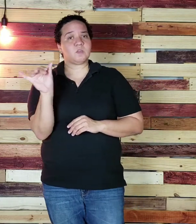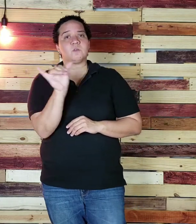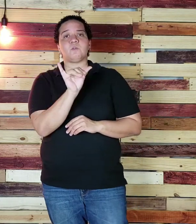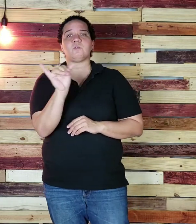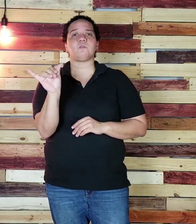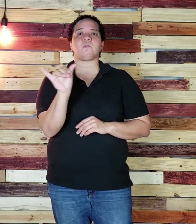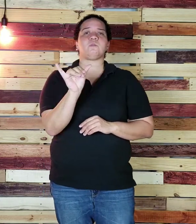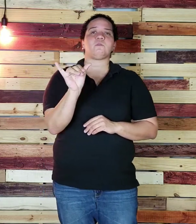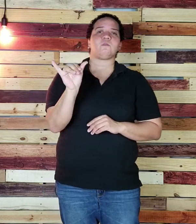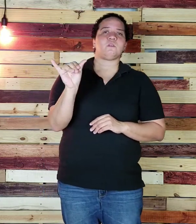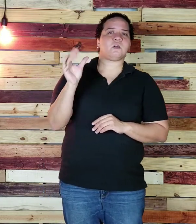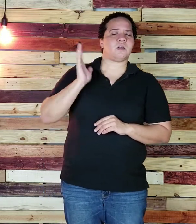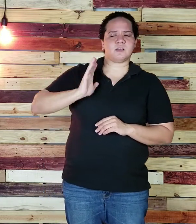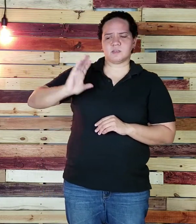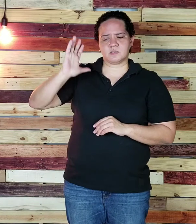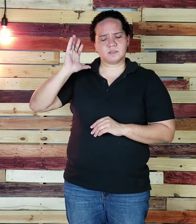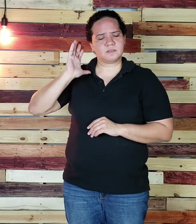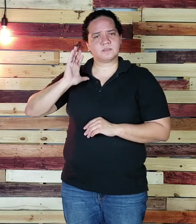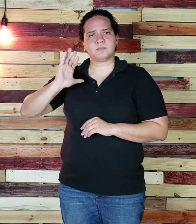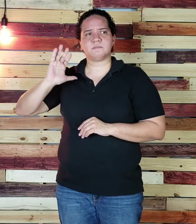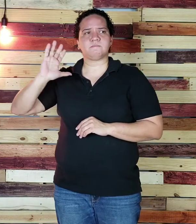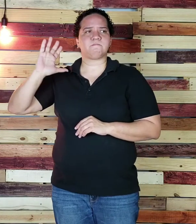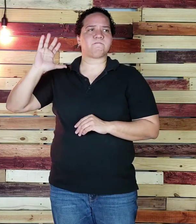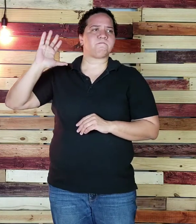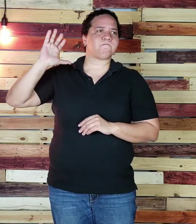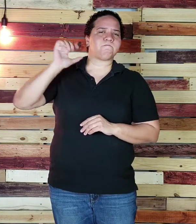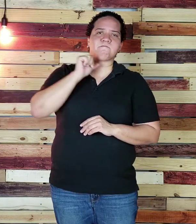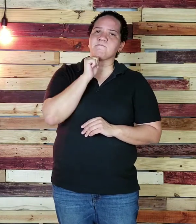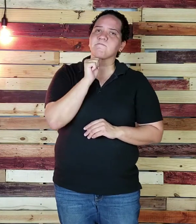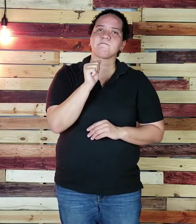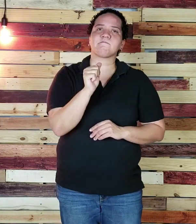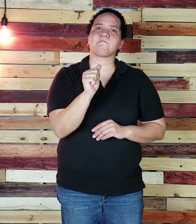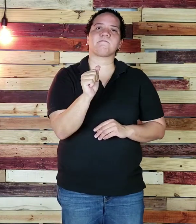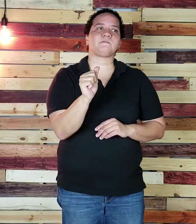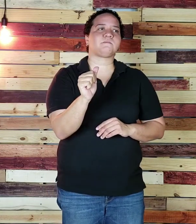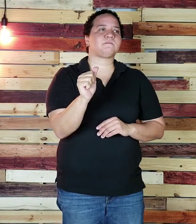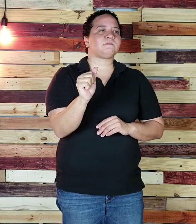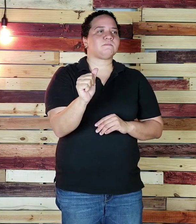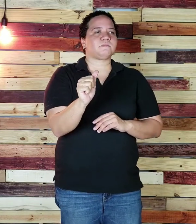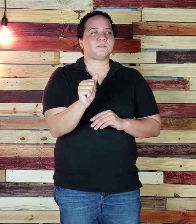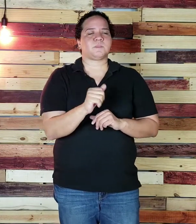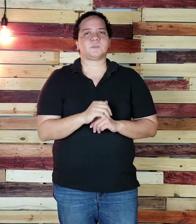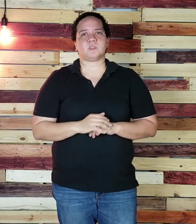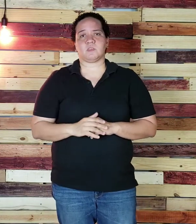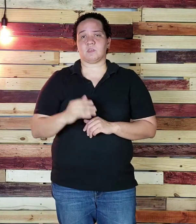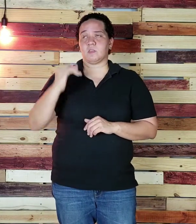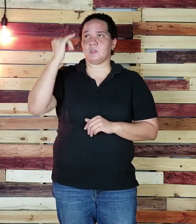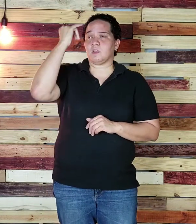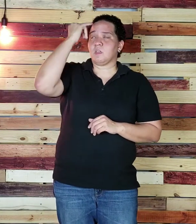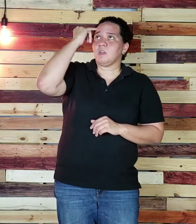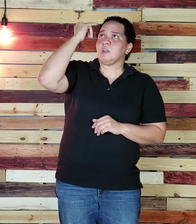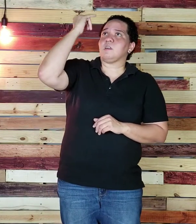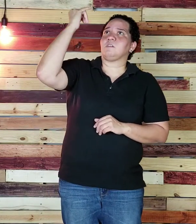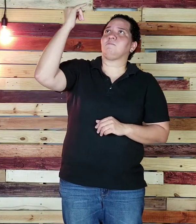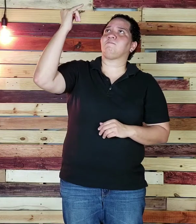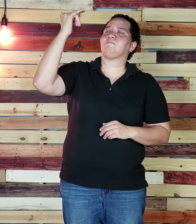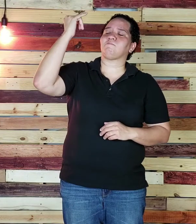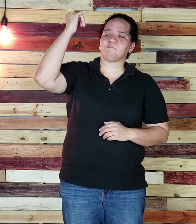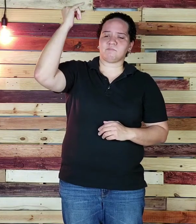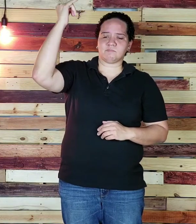ya no soy la misma que fui siempre Parece que la